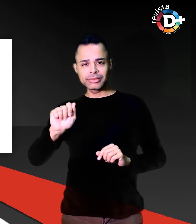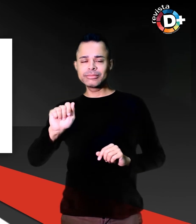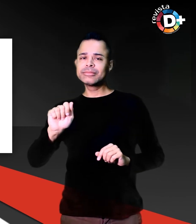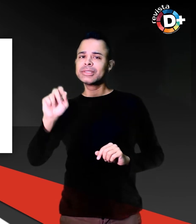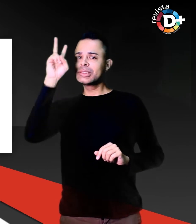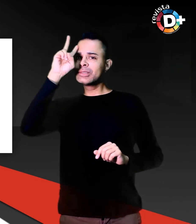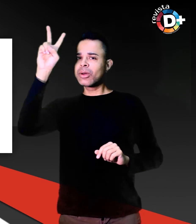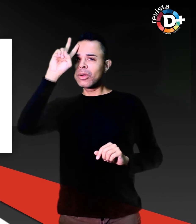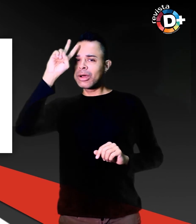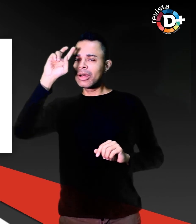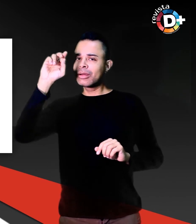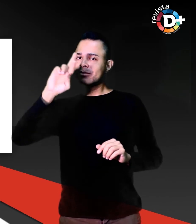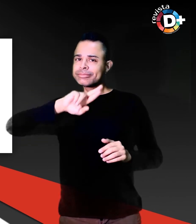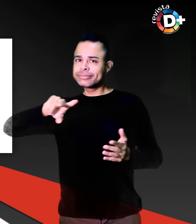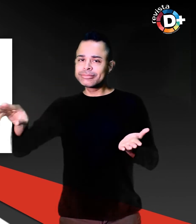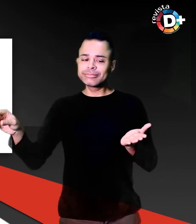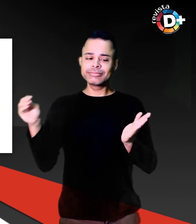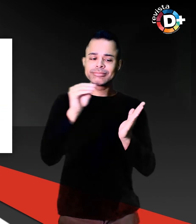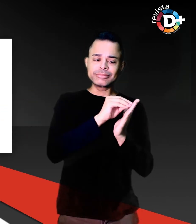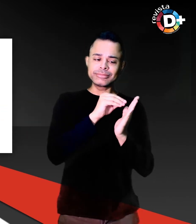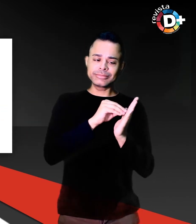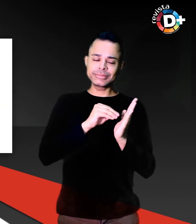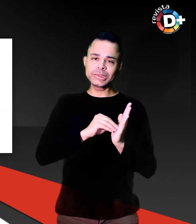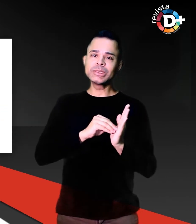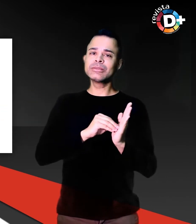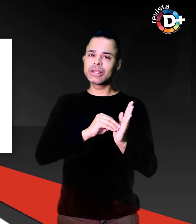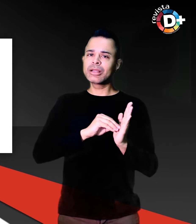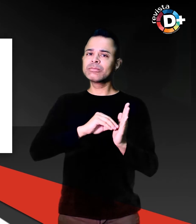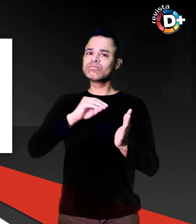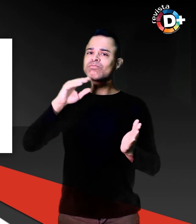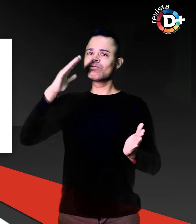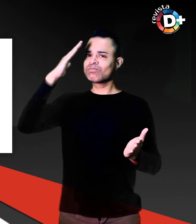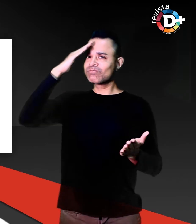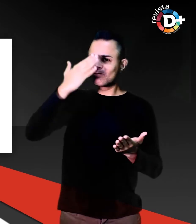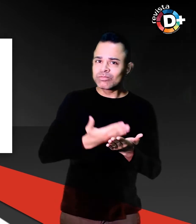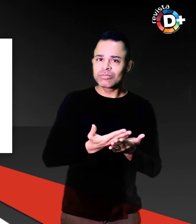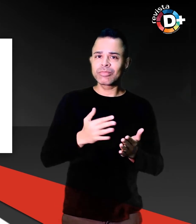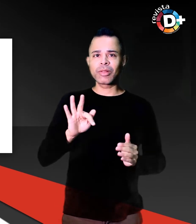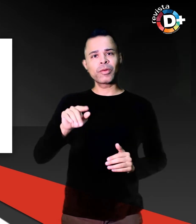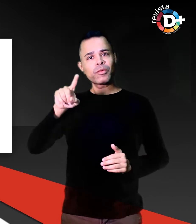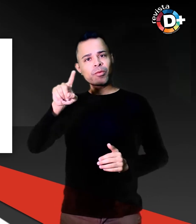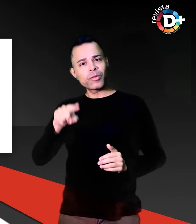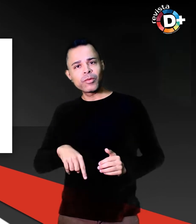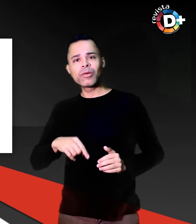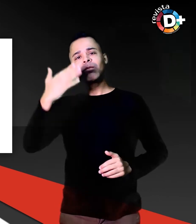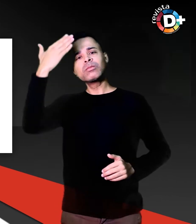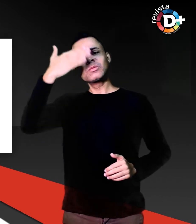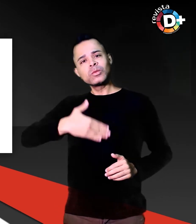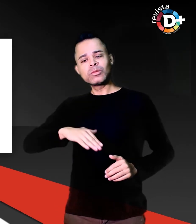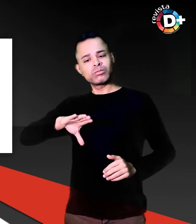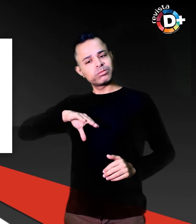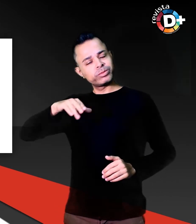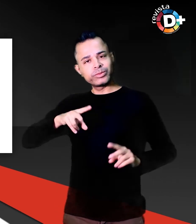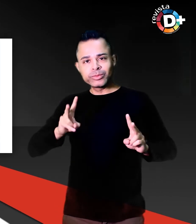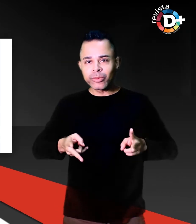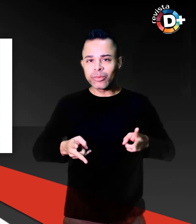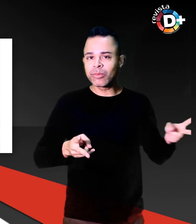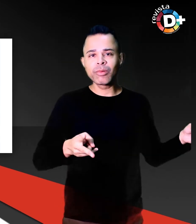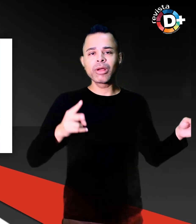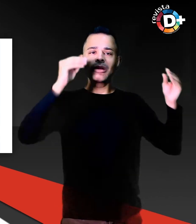enfatizando o poder da fé e da capacidade de provar a si mesmo a determinação pessoal e profissional